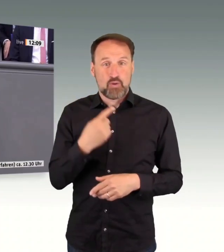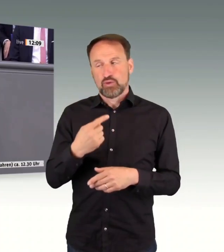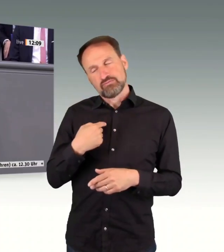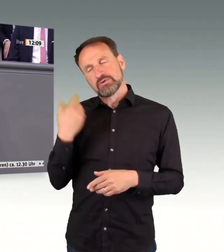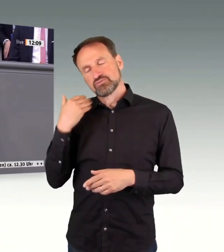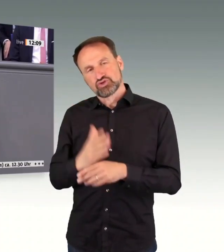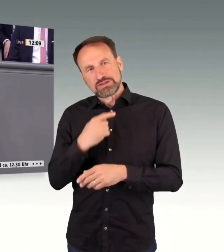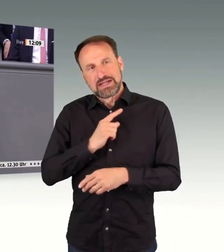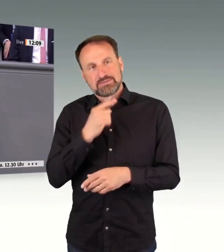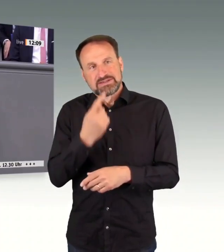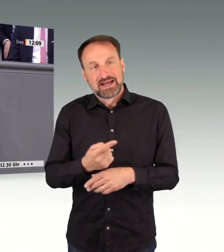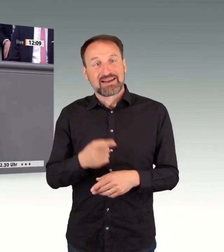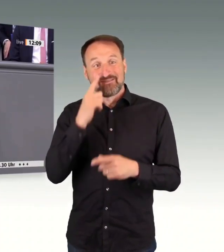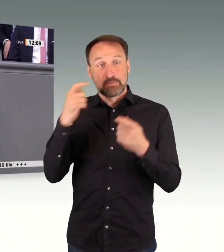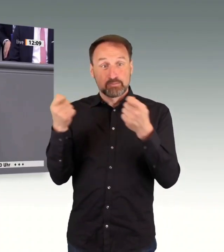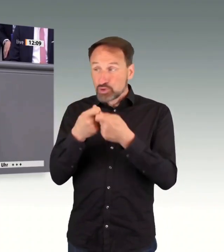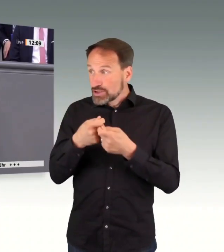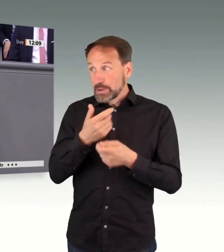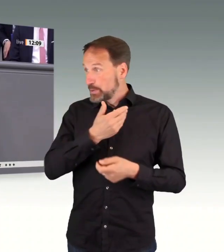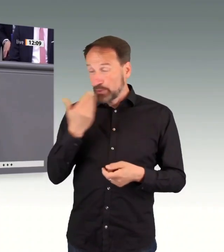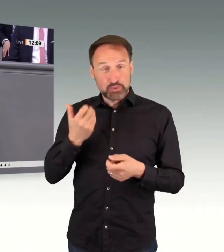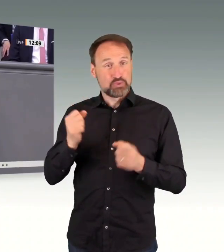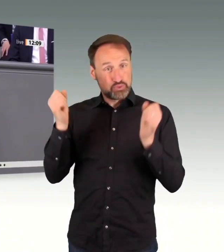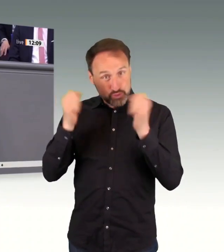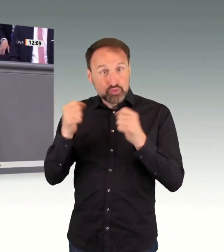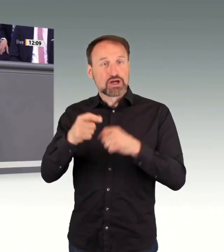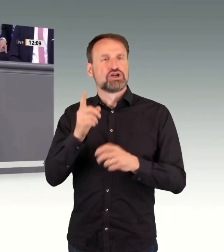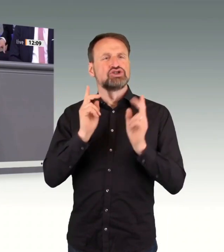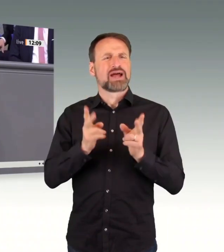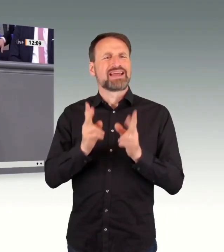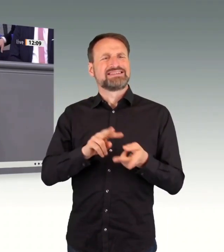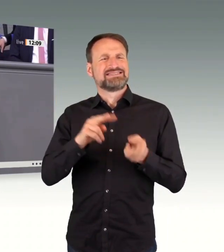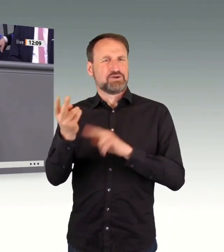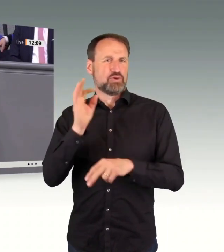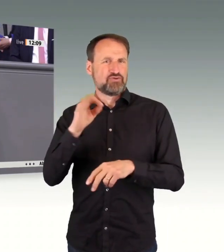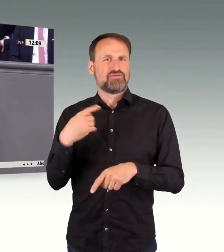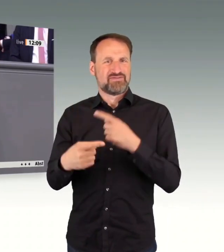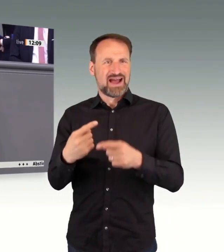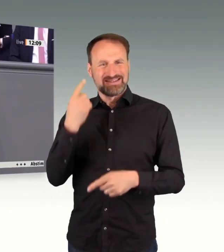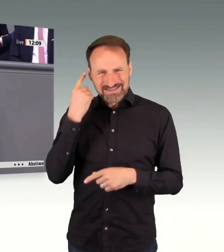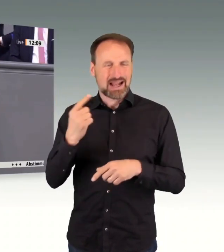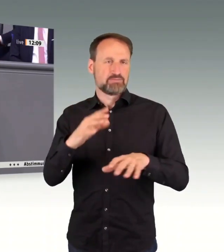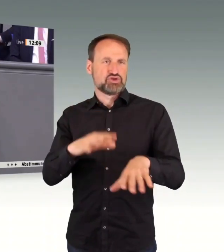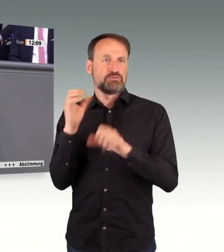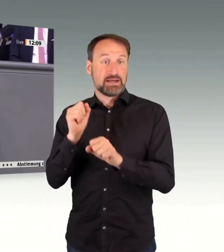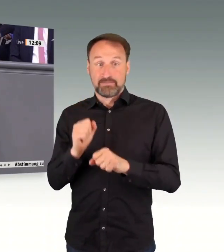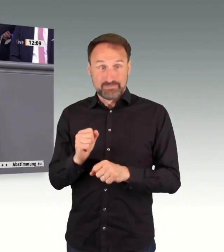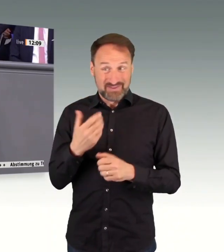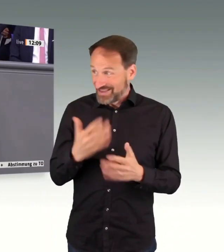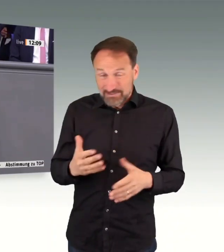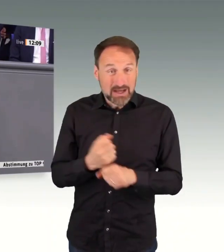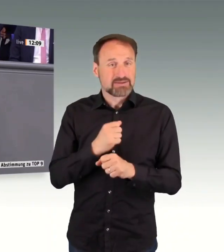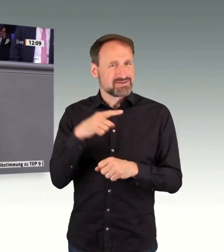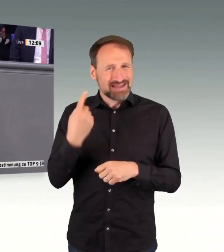Einwohnermeldeämter in Deutschland, wie die ihre Daten sammeln und abspeichern. Mit der Folge, dass wir das nicht vernünftig